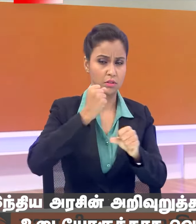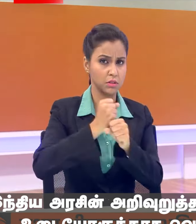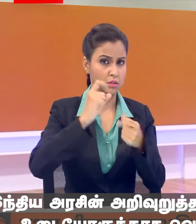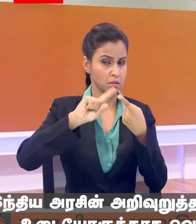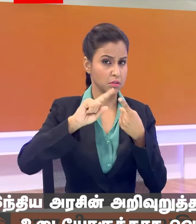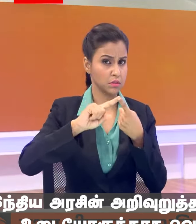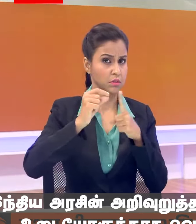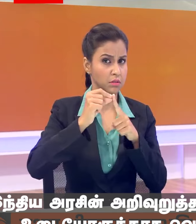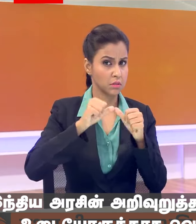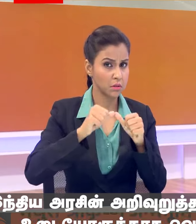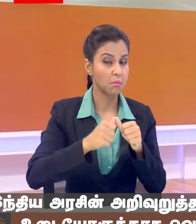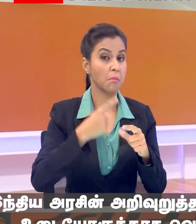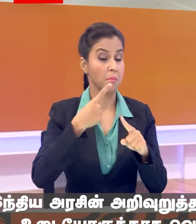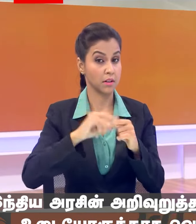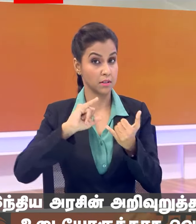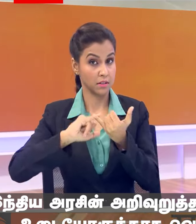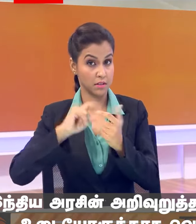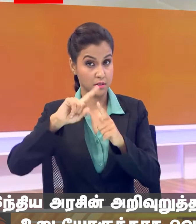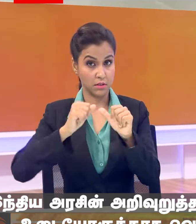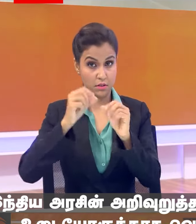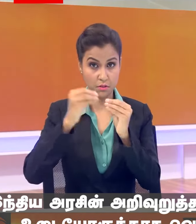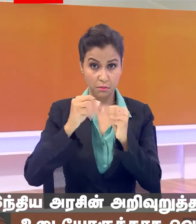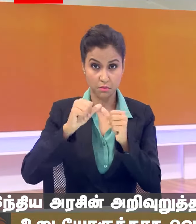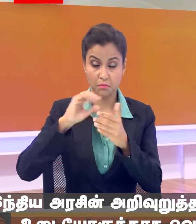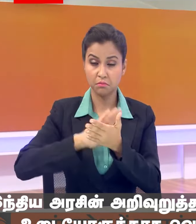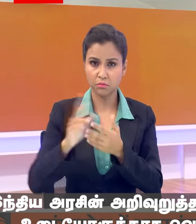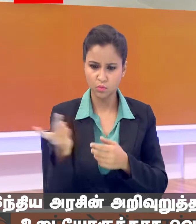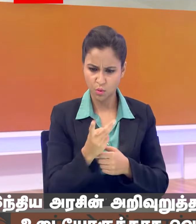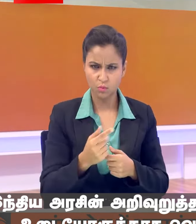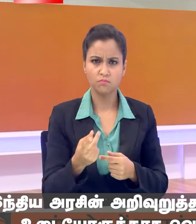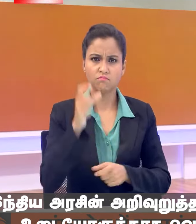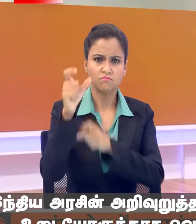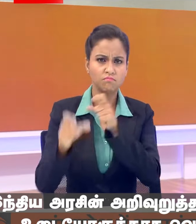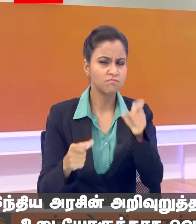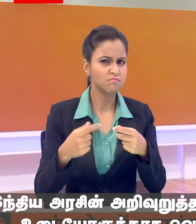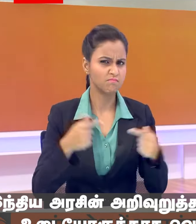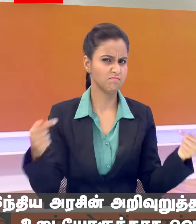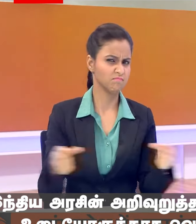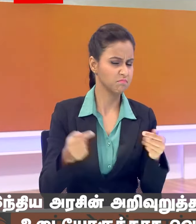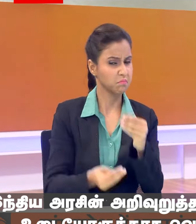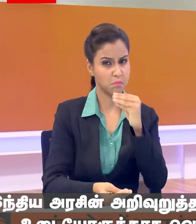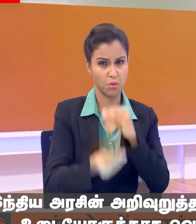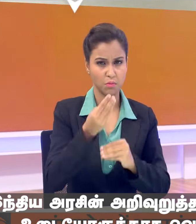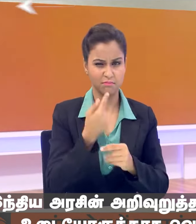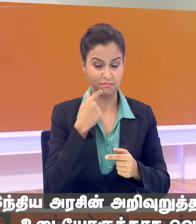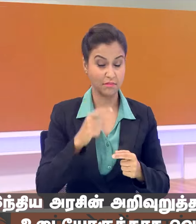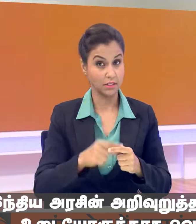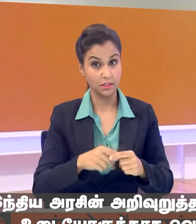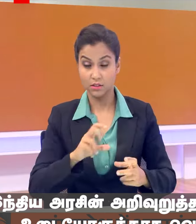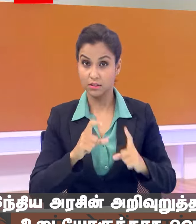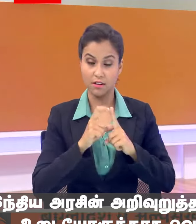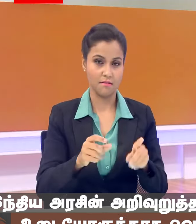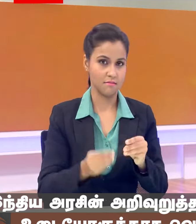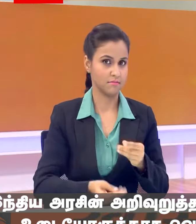और समाजबादी पाटी की सांसद जया भच्चन के बीच भारी नोगजोग या यू कहें कि तीकी नोगजोग देखने को